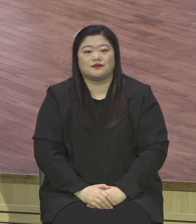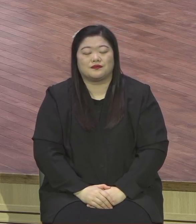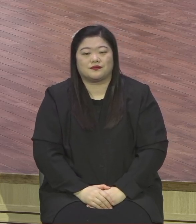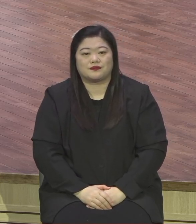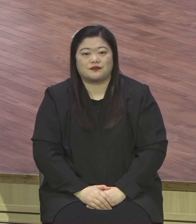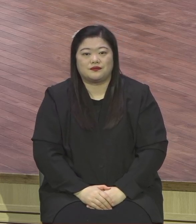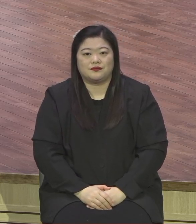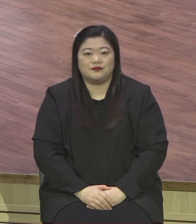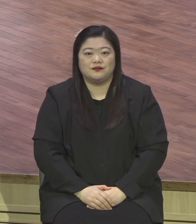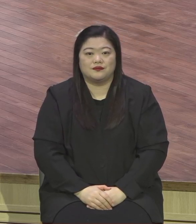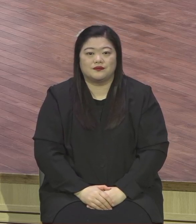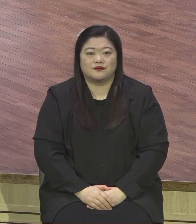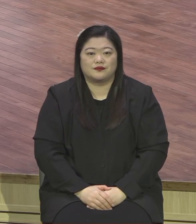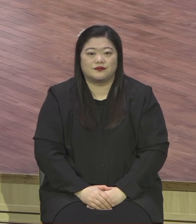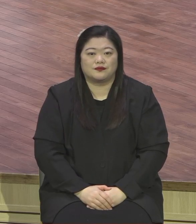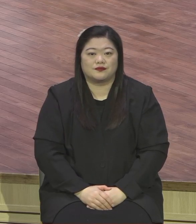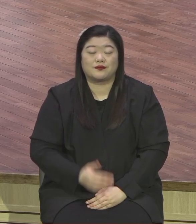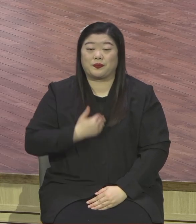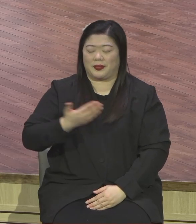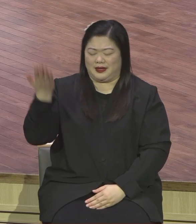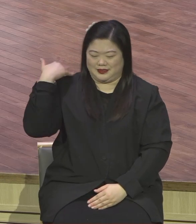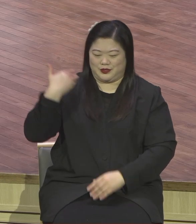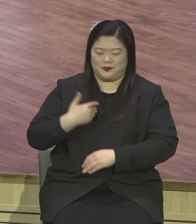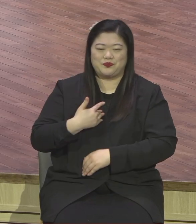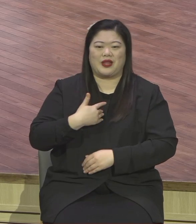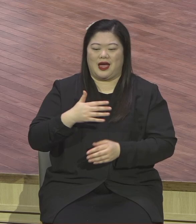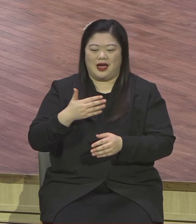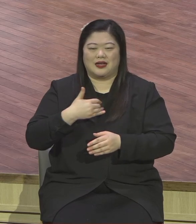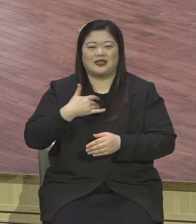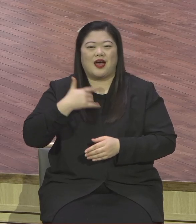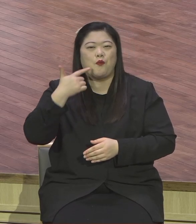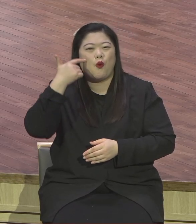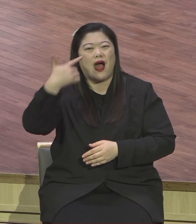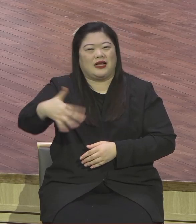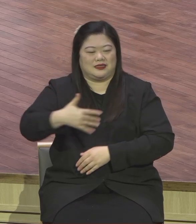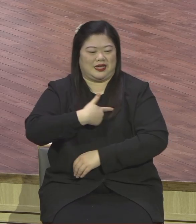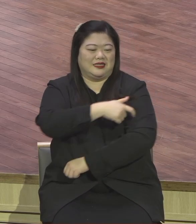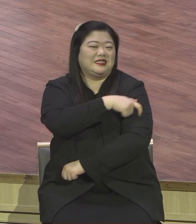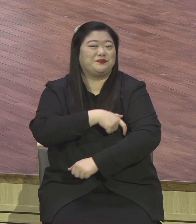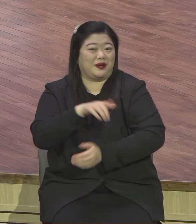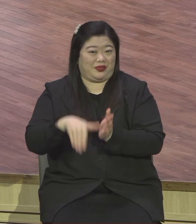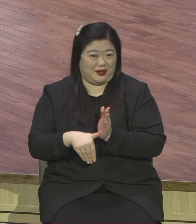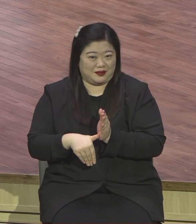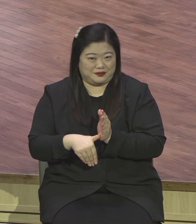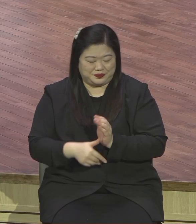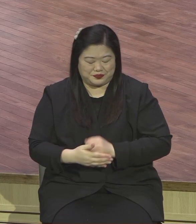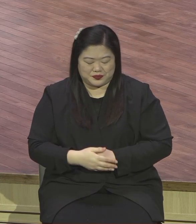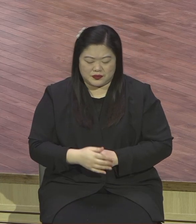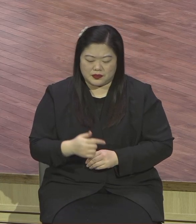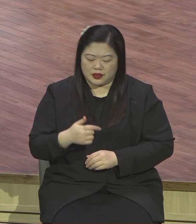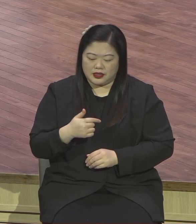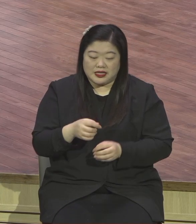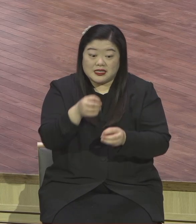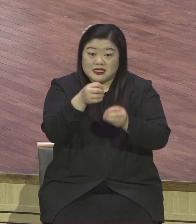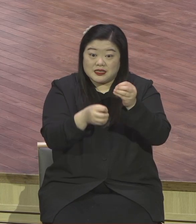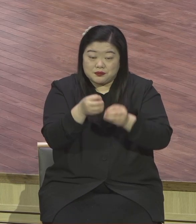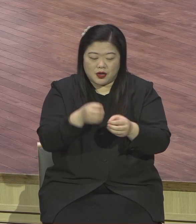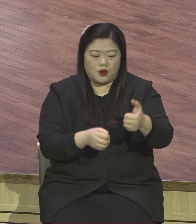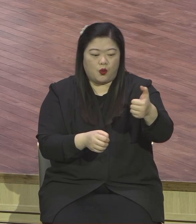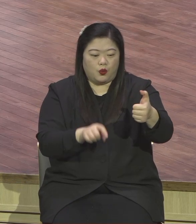저는 집사 때 그때는 사업할 때지요. 젊을 때 이 10편 50절 15절을 그때 한번